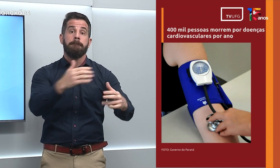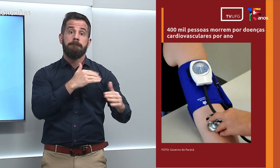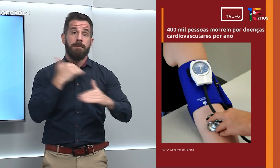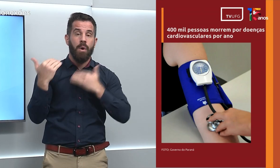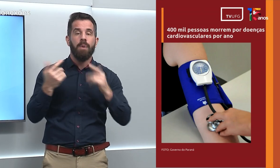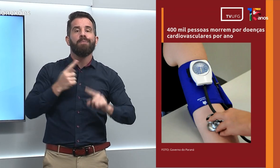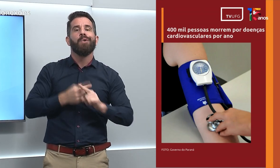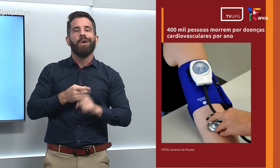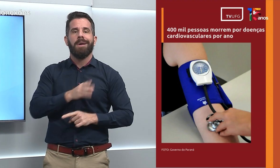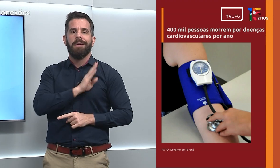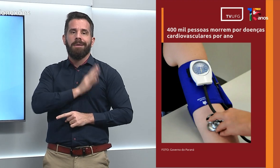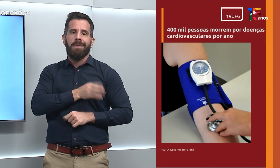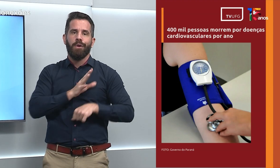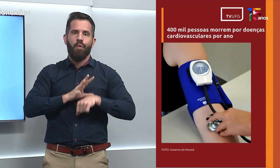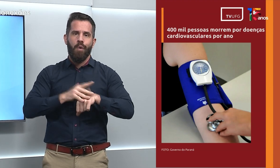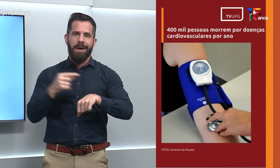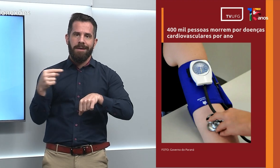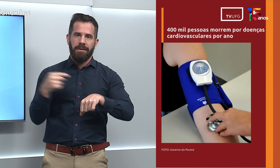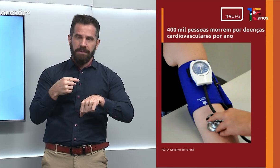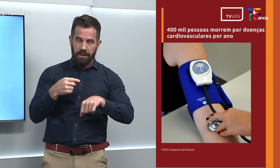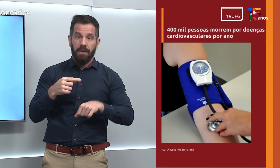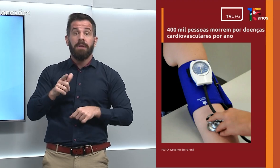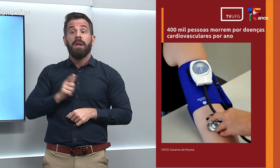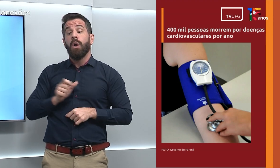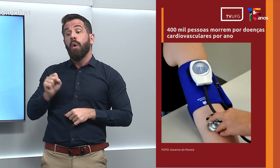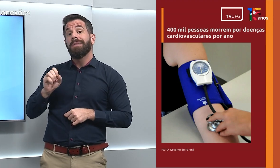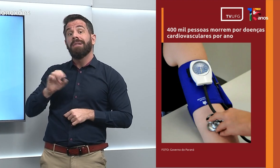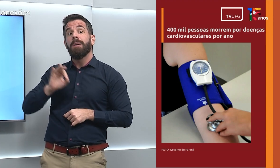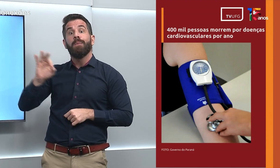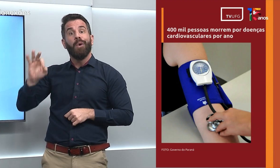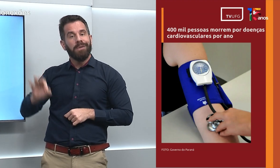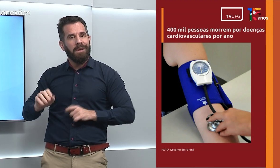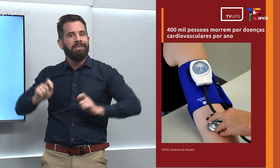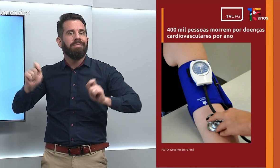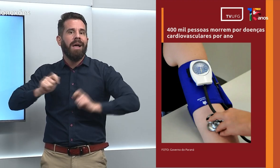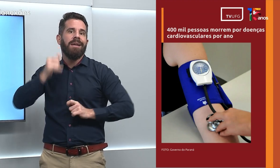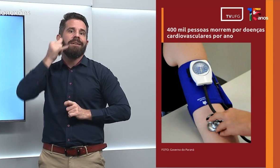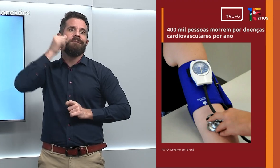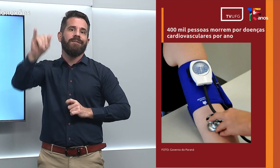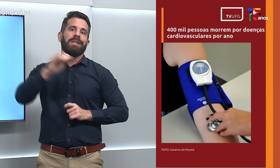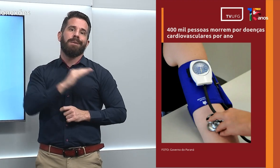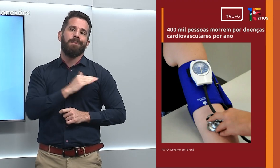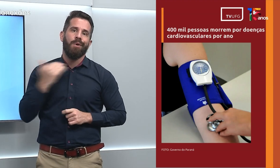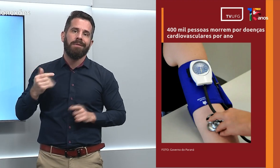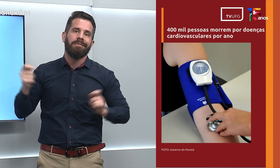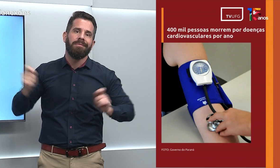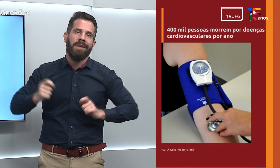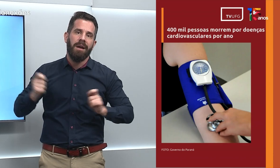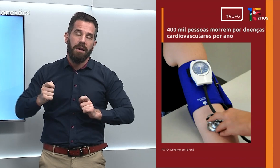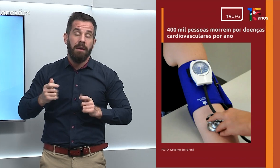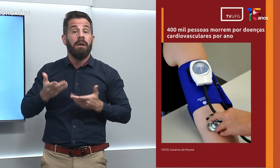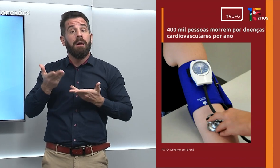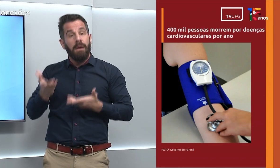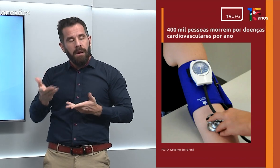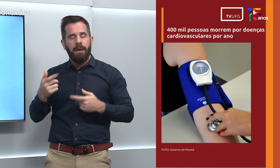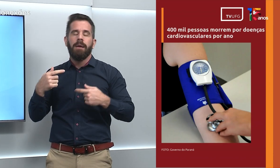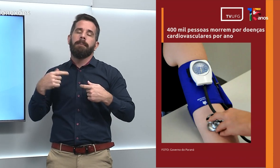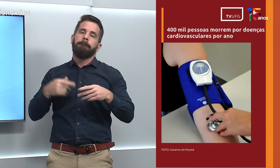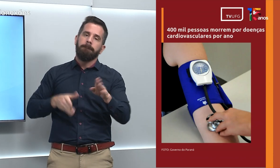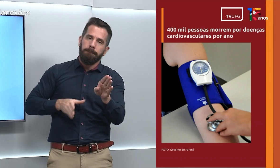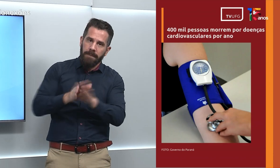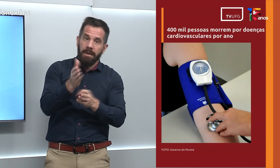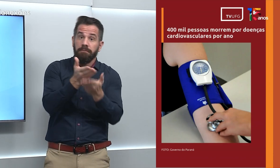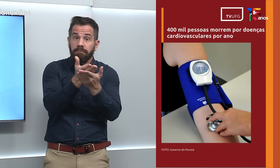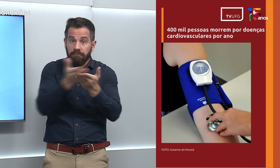cardiovasculares. Mas cerca de 80% deles poderiam ser evitados. Por isso, é recomendado um check-up anual para